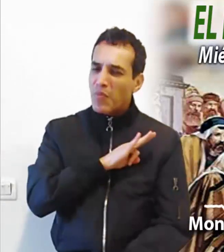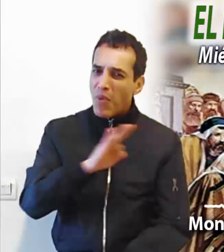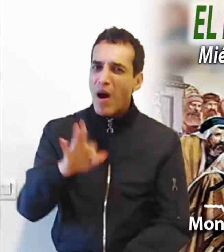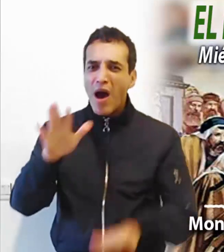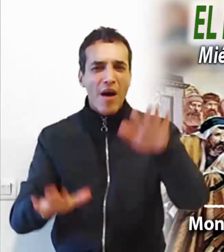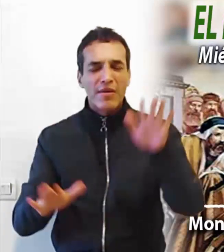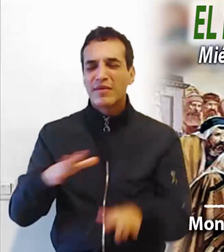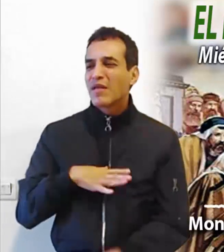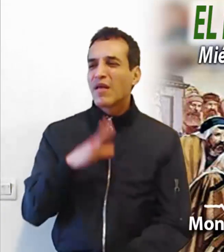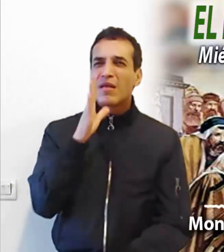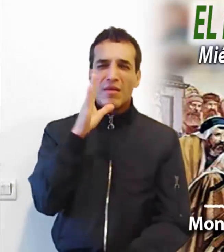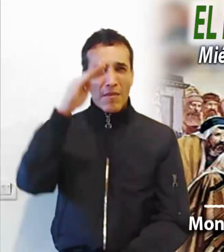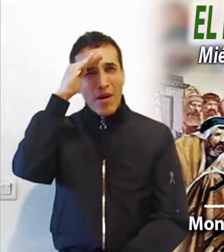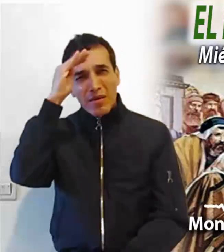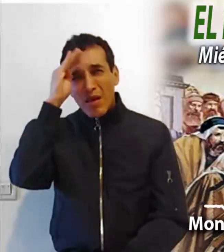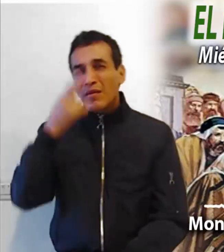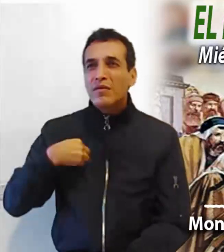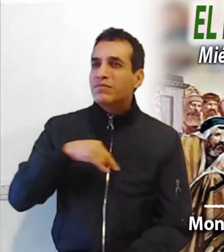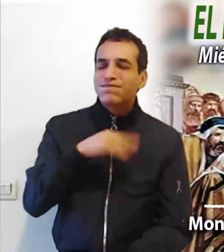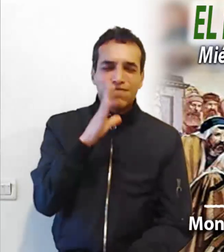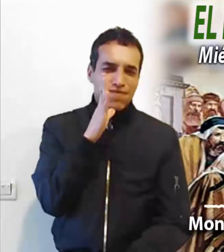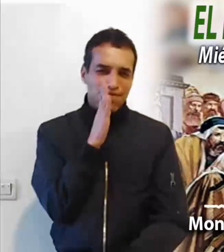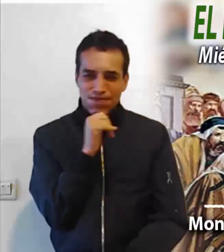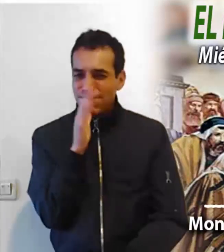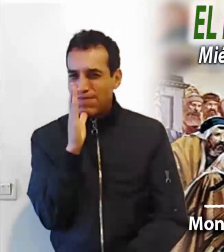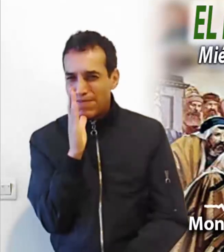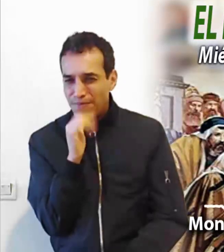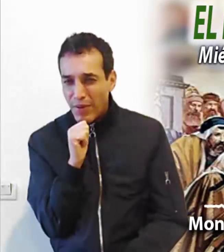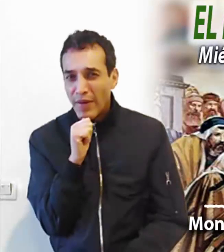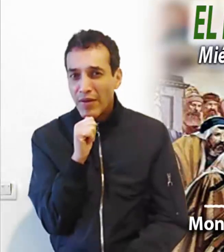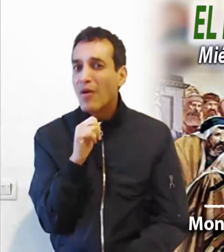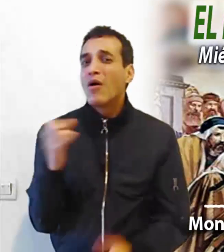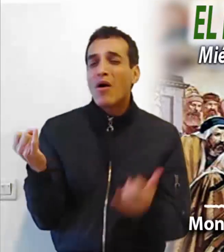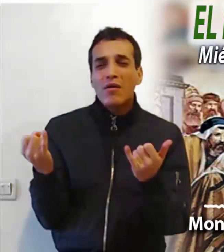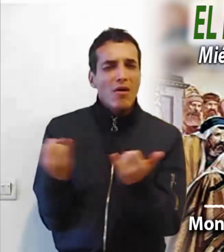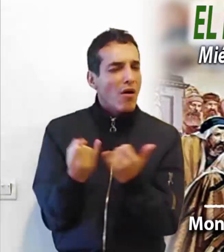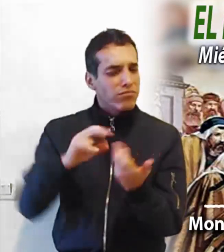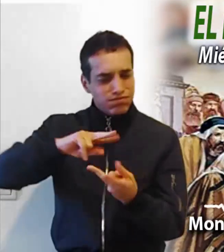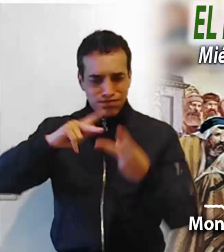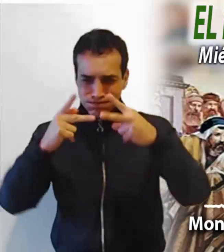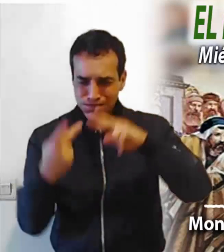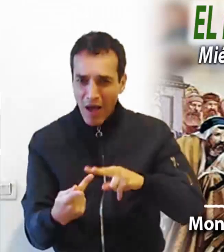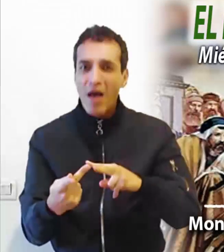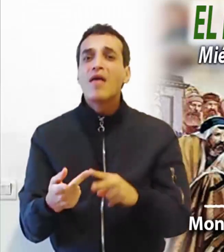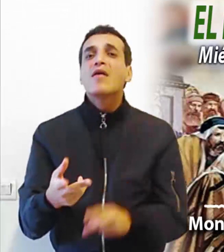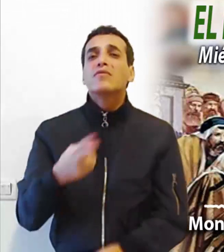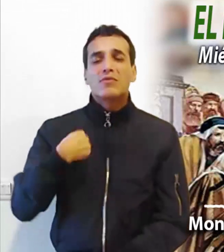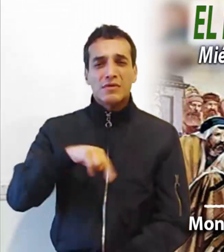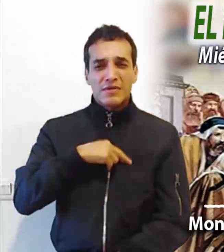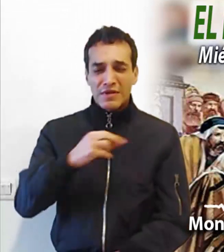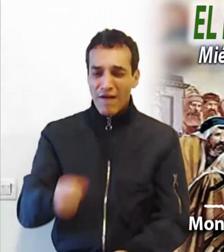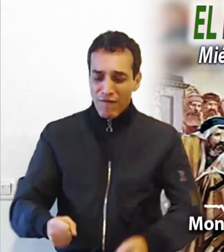insalvables y nos invita a reforzar nuestra confianza, no en nuestras pobres fuerzas,